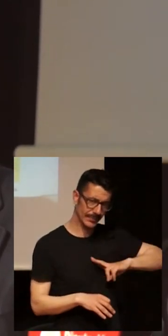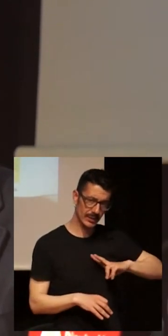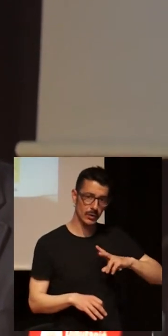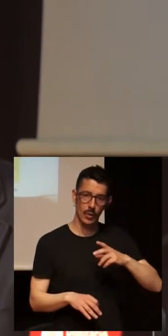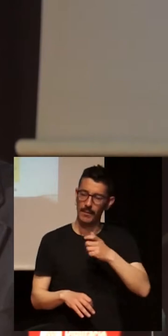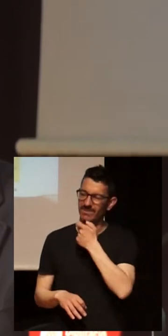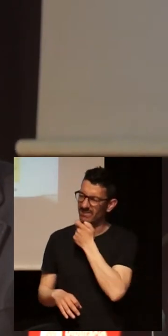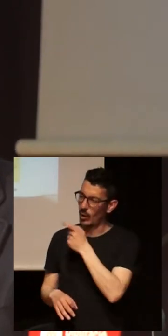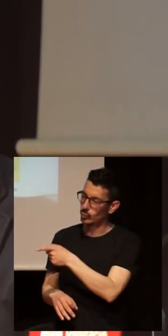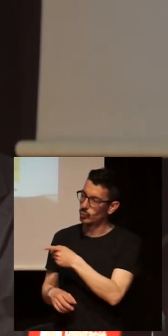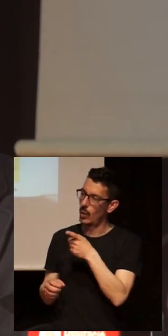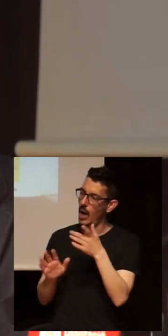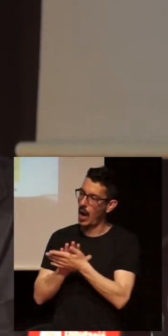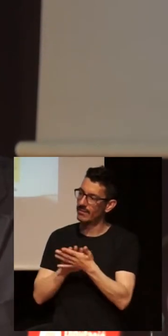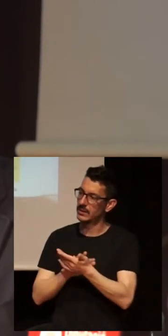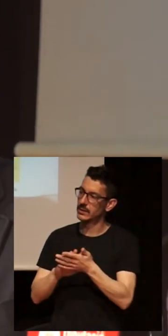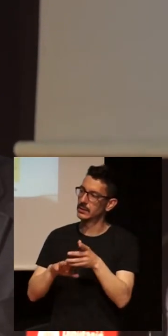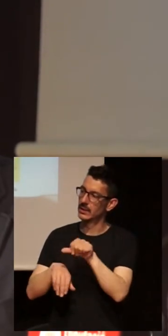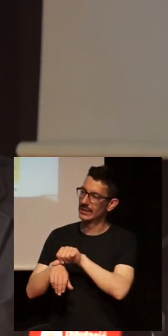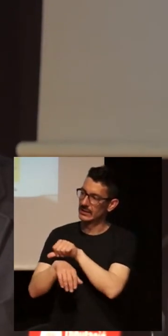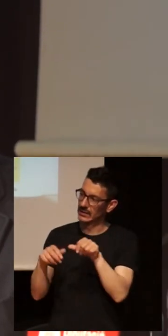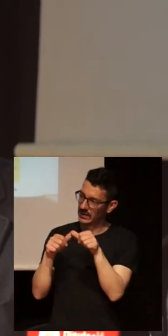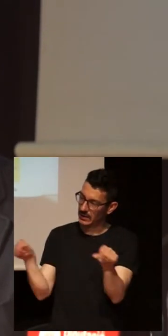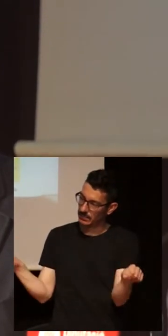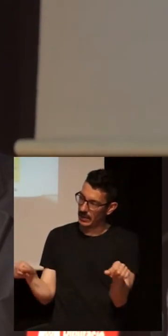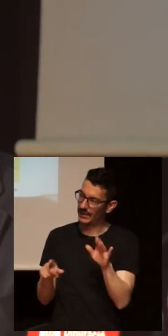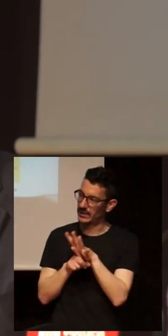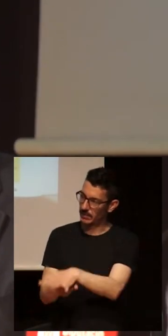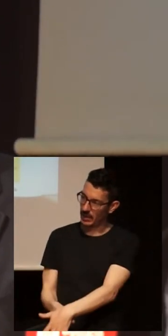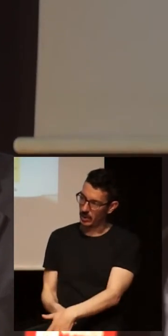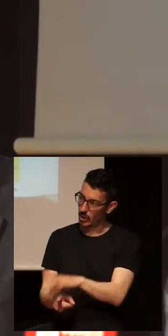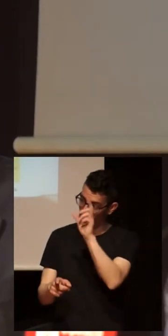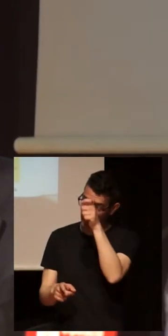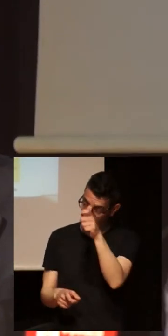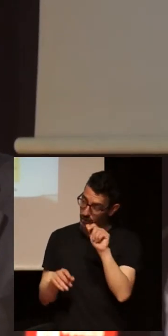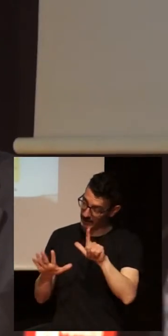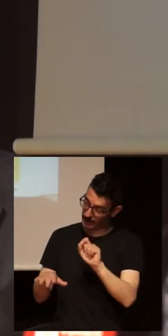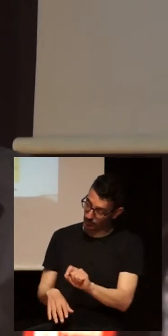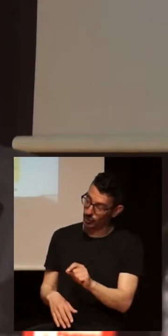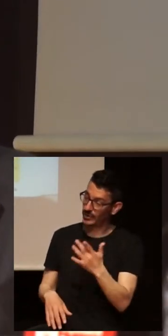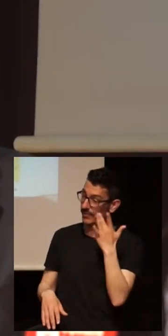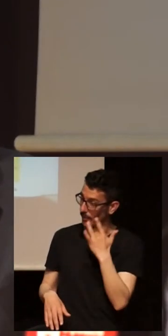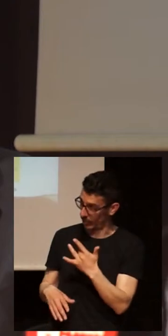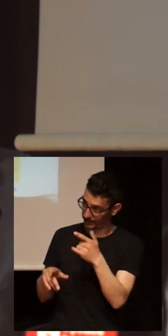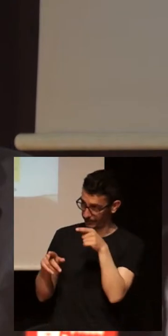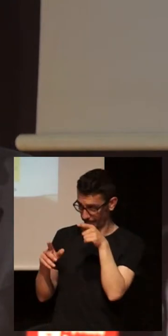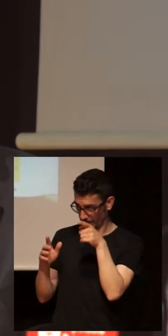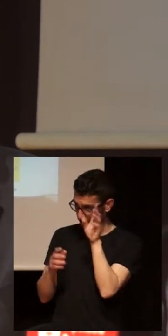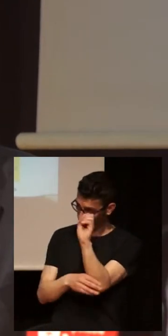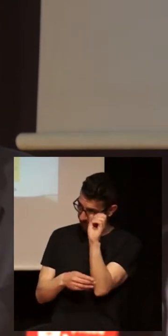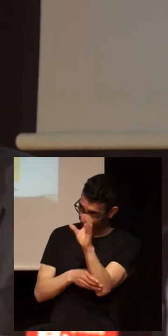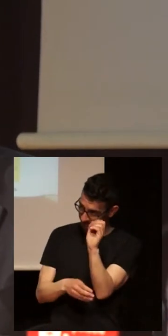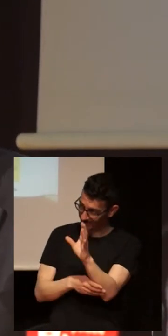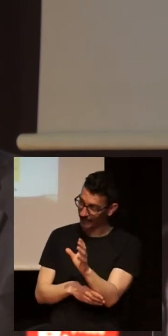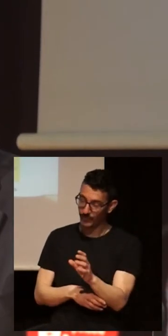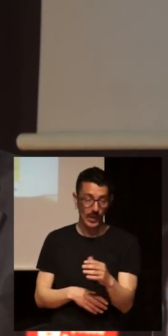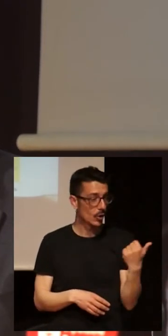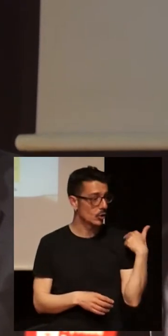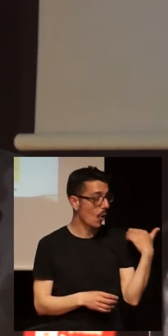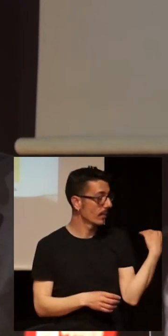la discriminación y de la situación actual y de los conceptos en siete minutos. Que, bueno, yo la última vez que hablé de esto fue